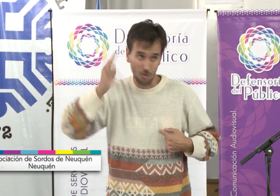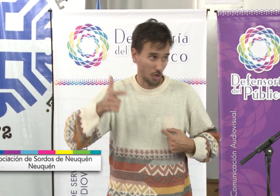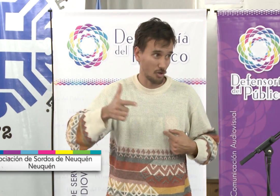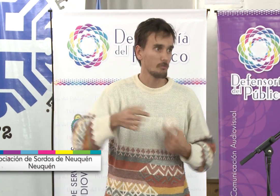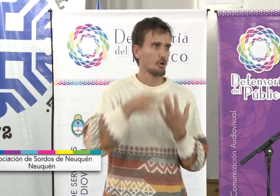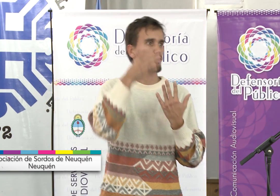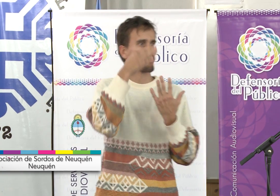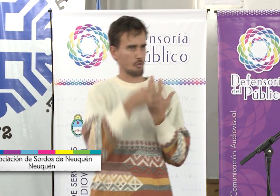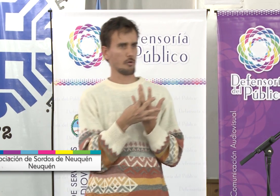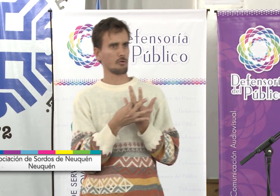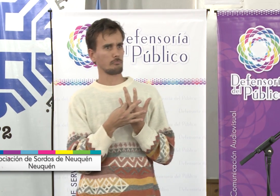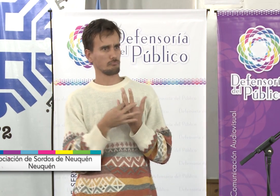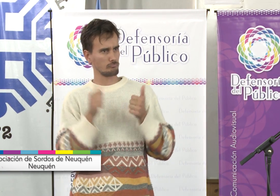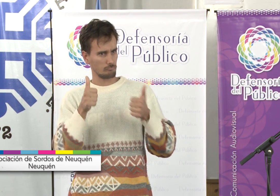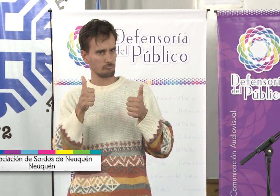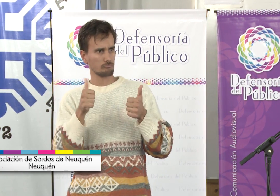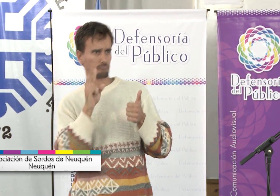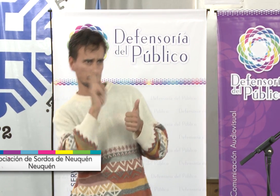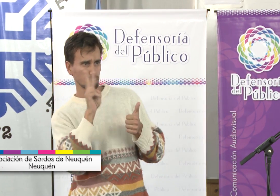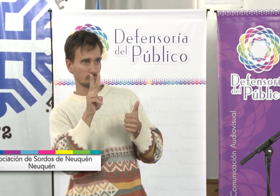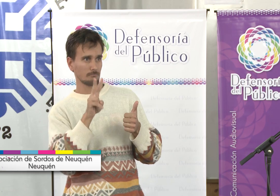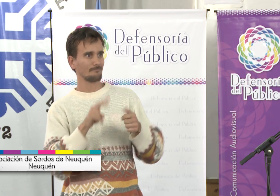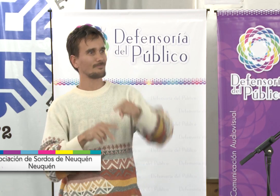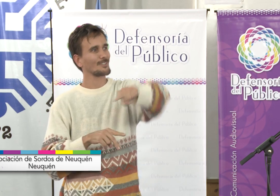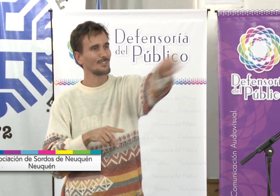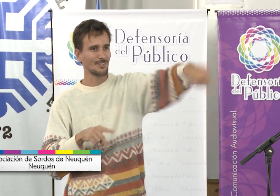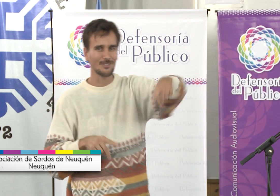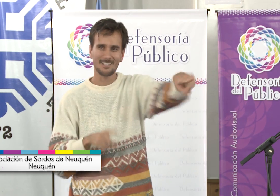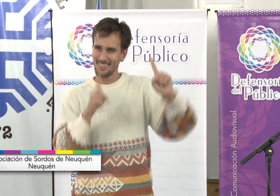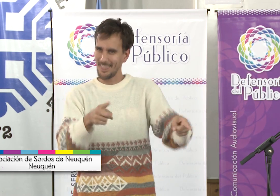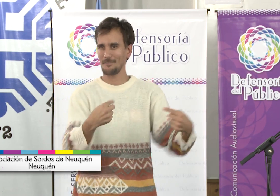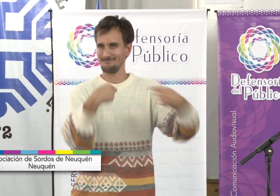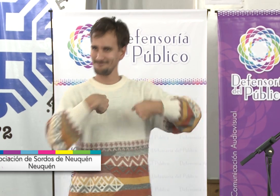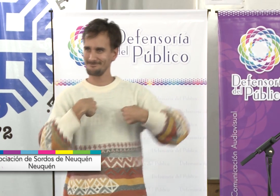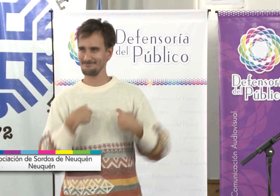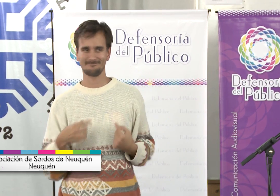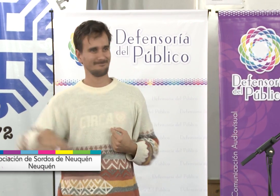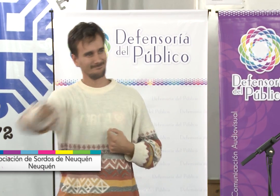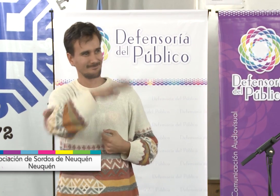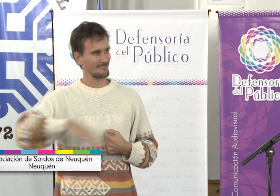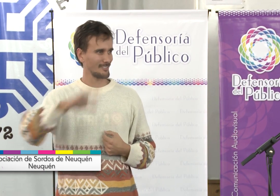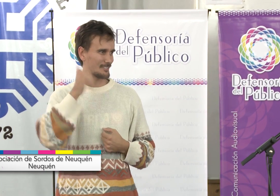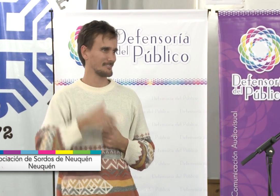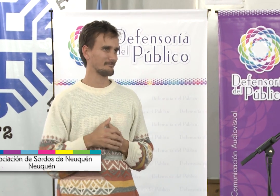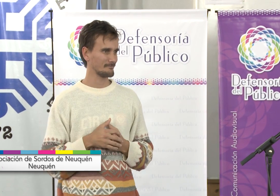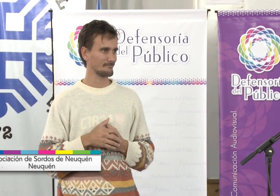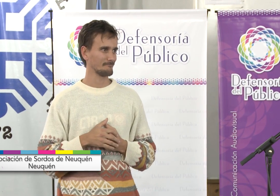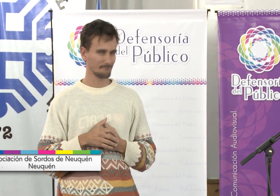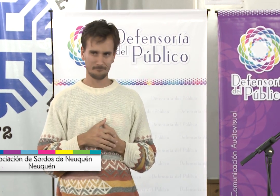Nosotros, la comunidad sorda, tenemos un compromiso. Hemos asumido un compromiso. Ustedes también asuman ese compromiso con nosotros.